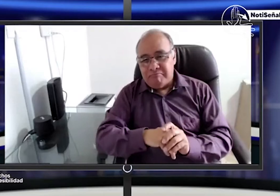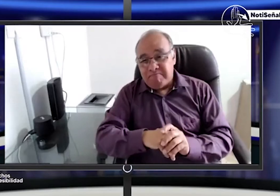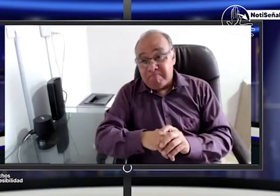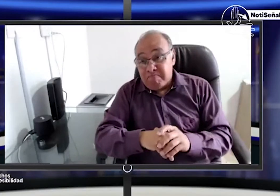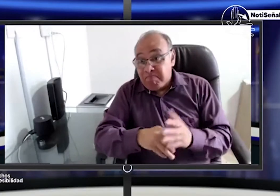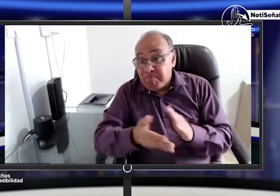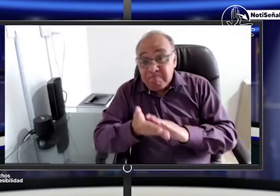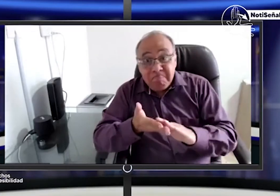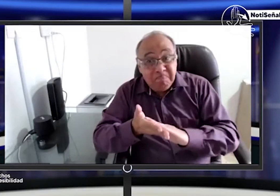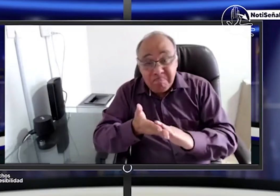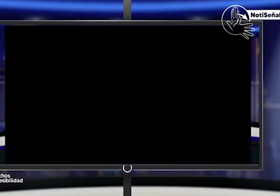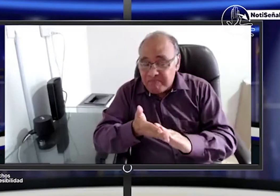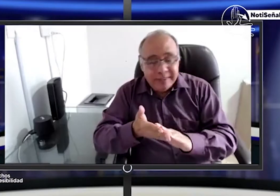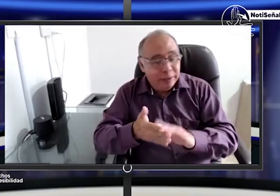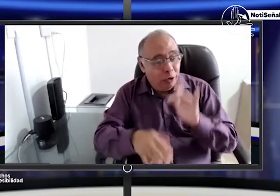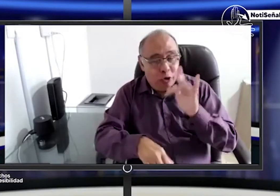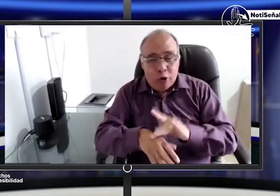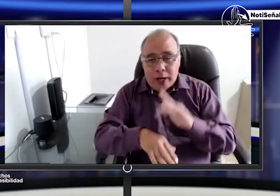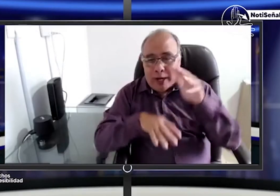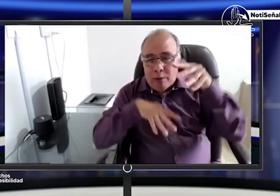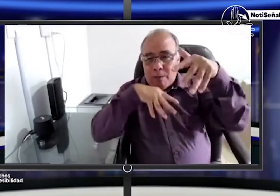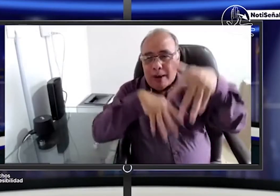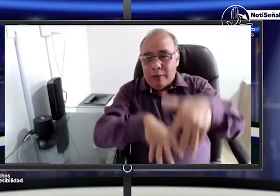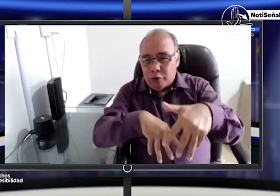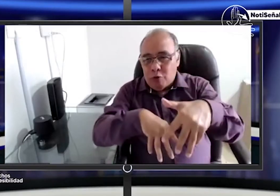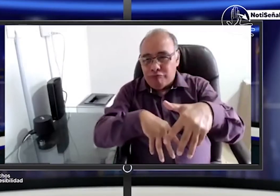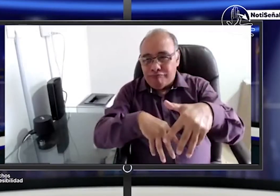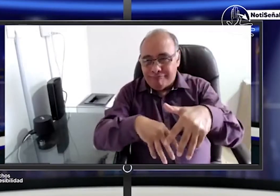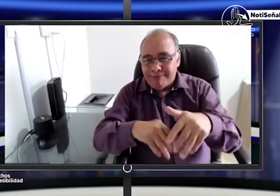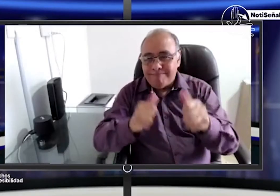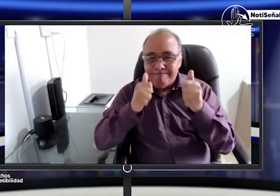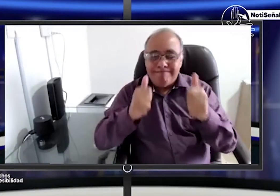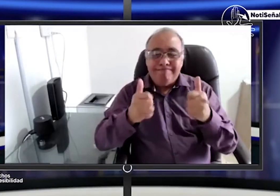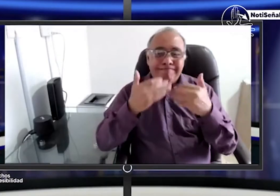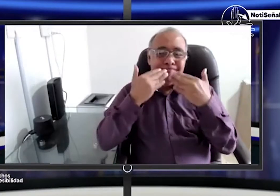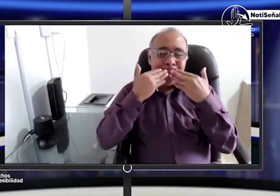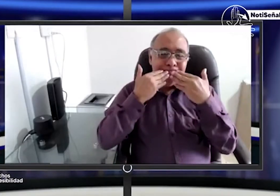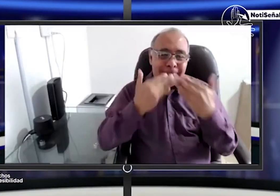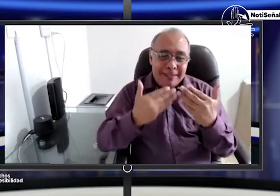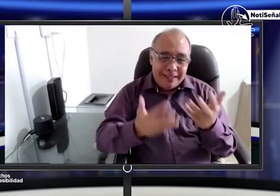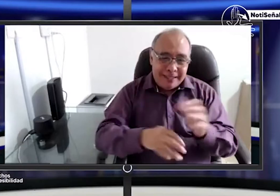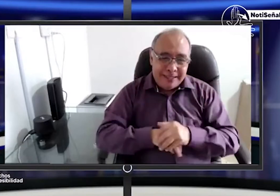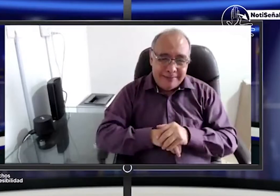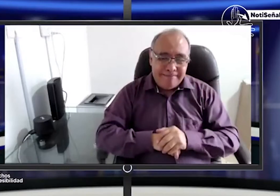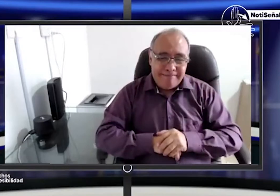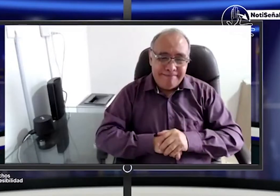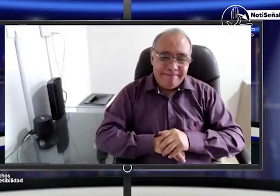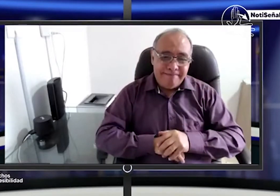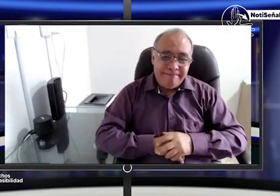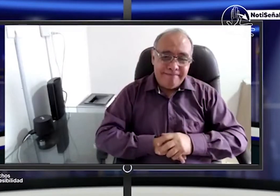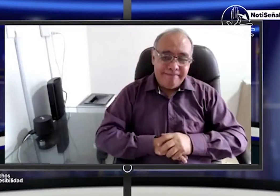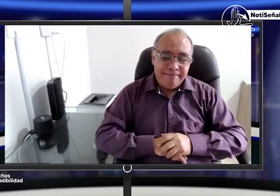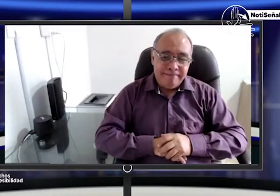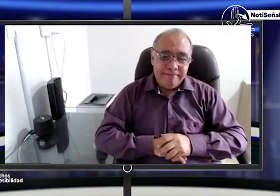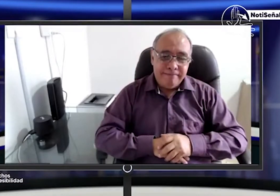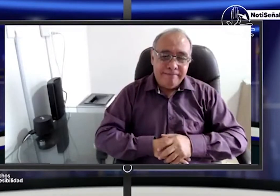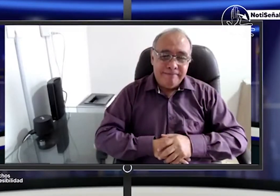también cuenten con nosotros y esperamos también su apoyo para continuar en esto y si no pues también tendremos que hacer algún plantón muchas gracias